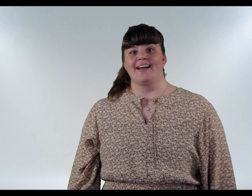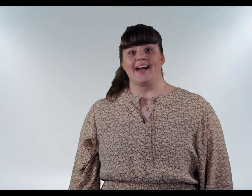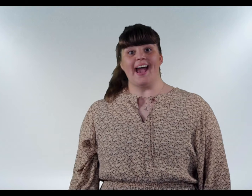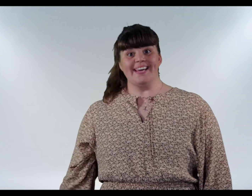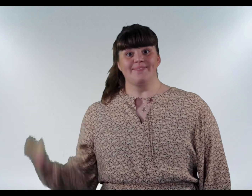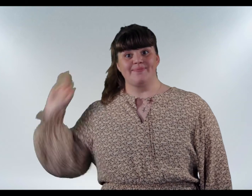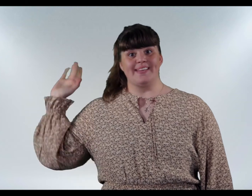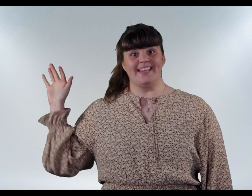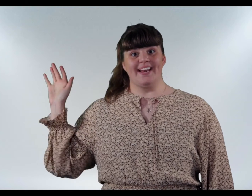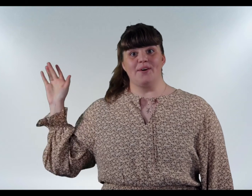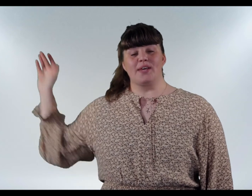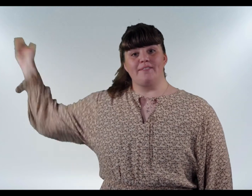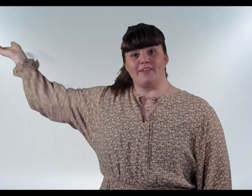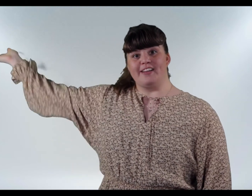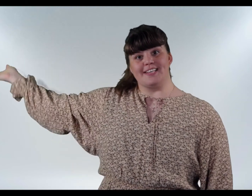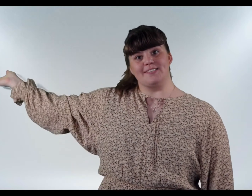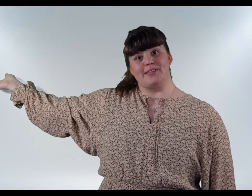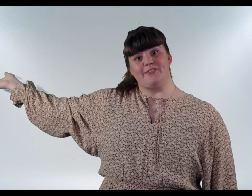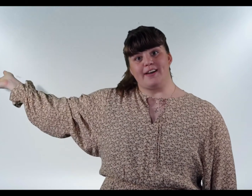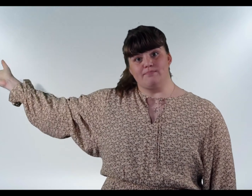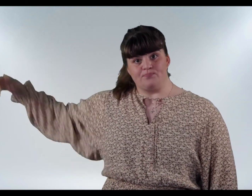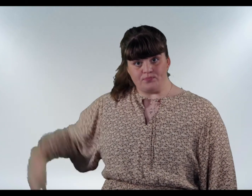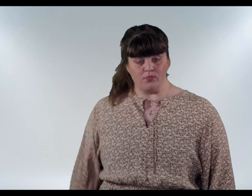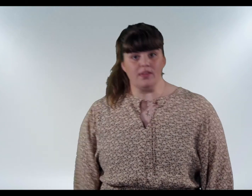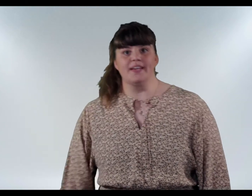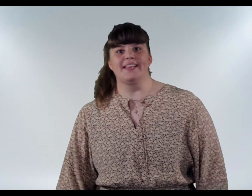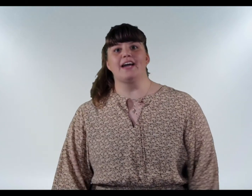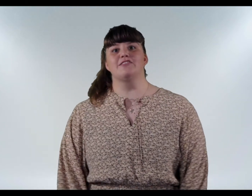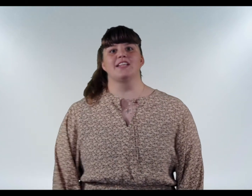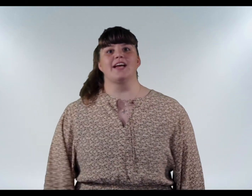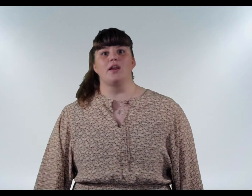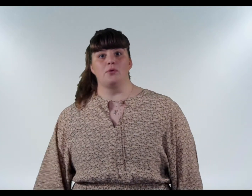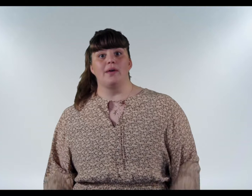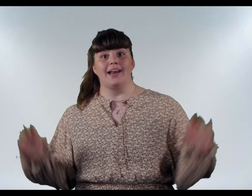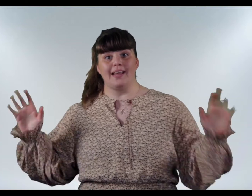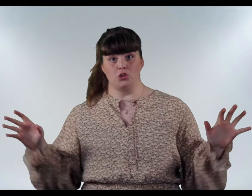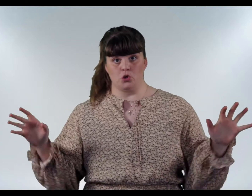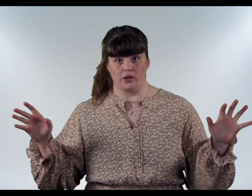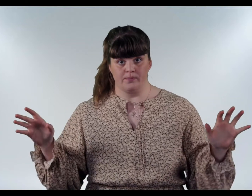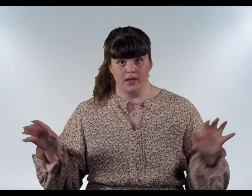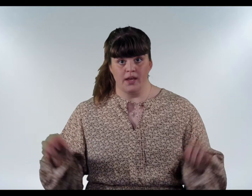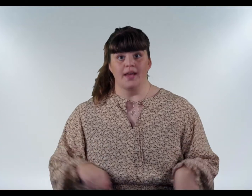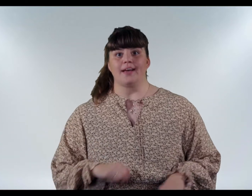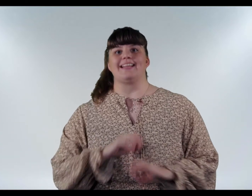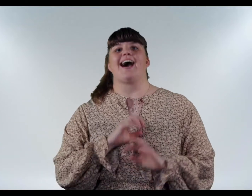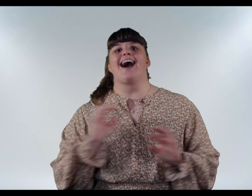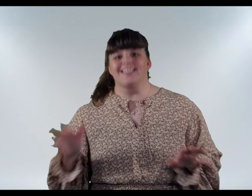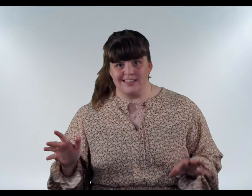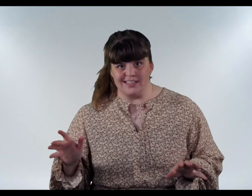Hæ, ég heit Anna og kem frá fyrirtæk sem við þig hvaðan. Í dag ætlum við að tala um leiðtóa. Það geta allir